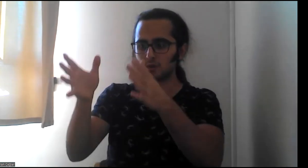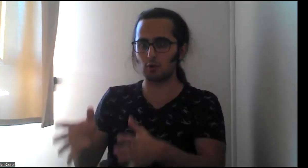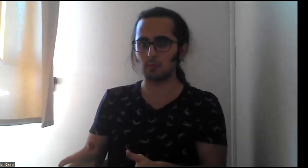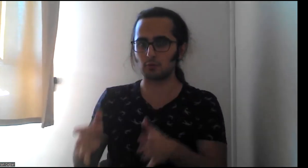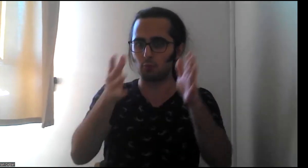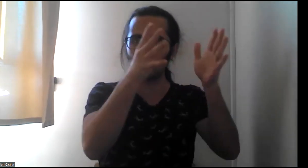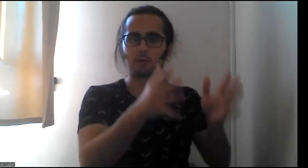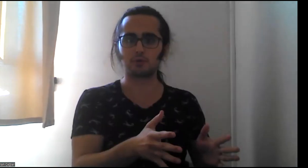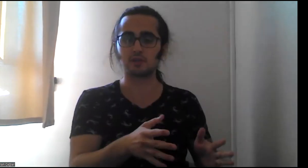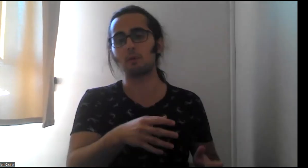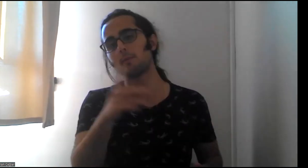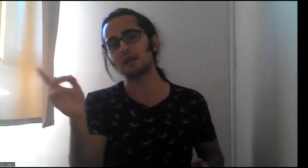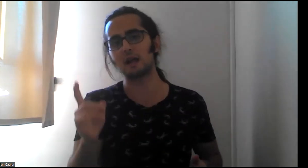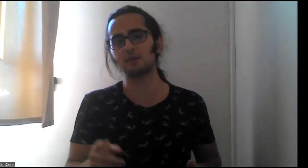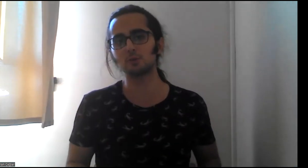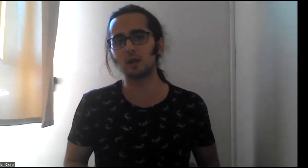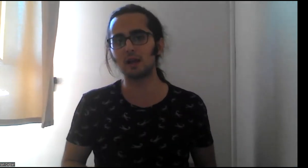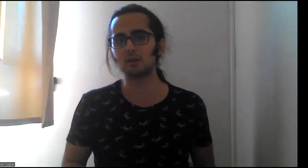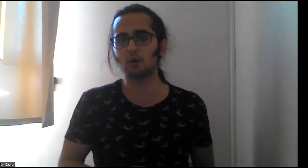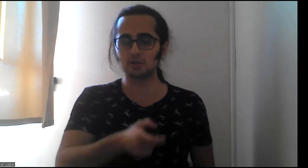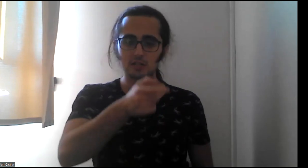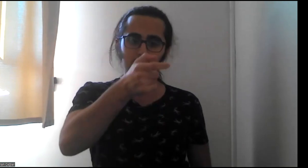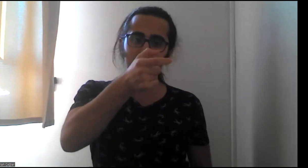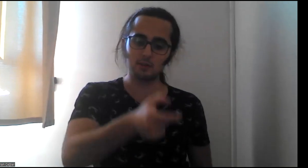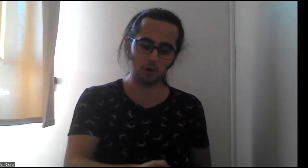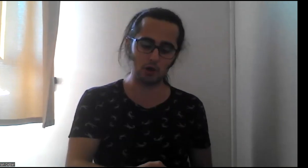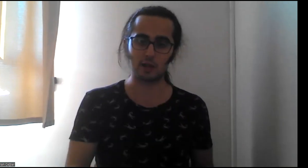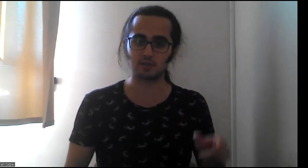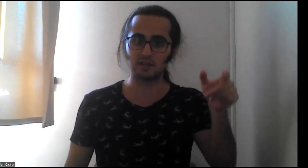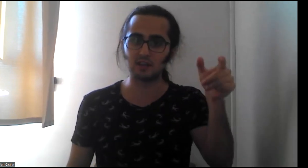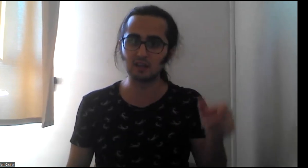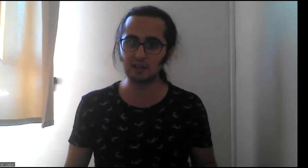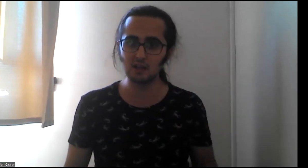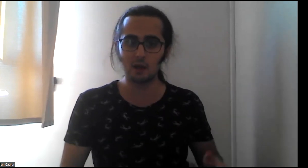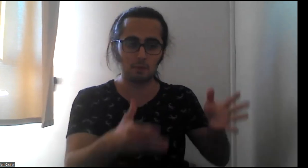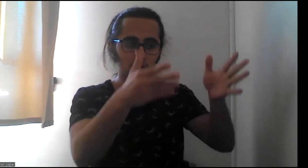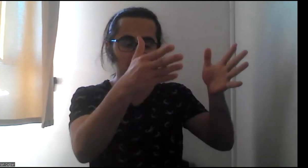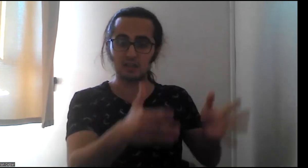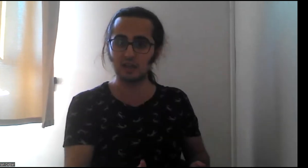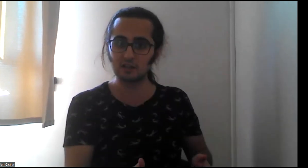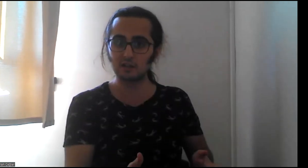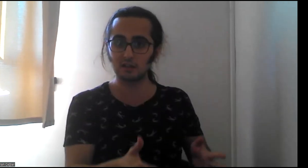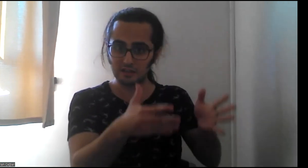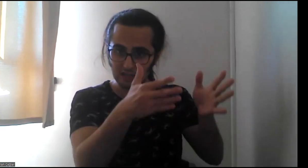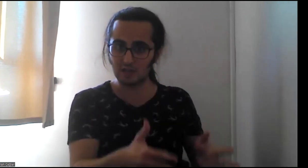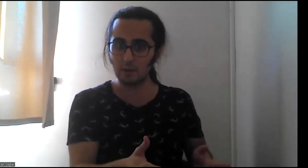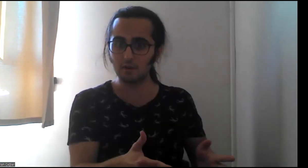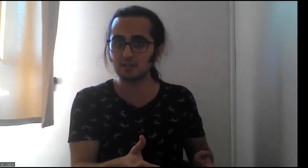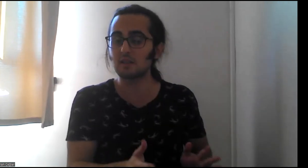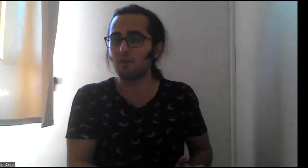Yoksa böyle mi? Böyle yapıyor sanırım. Ama mesela ileriki cümlelerde göreceğiz. Bir yerde de böyle yapacak. Hani tek eliyle yapmakla iki eliyle yapmak arasında ne